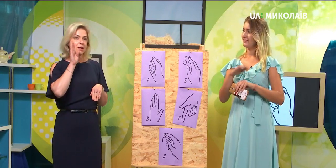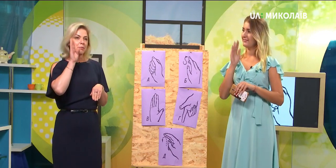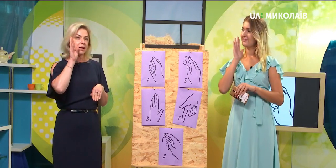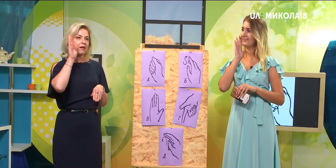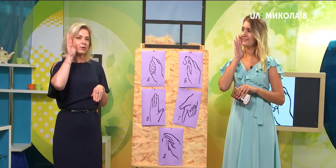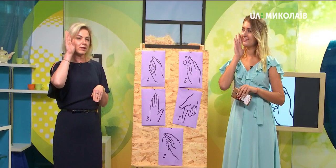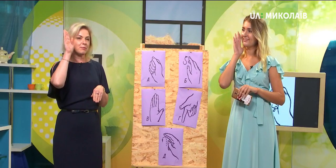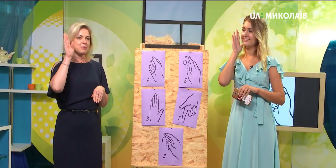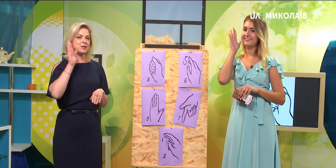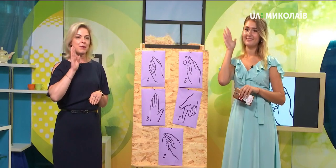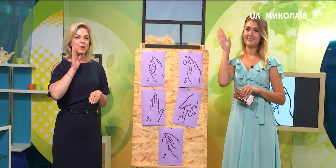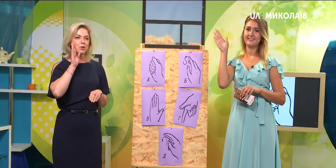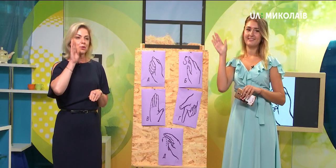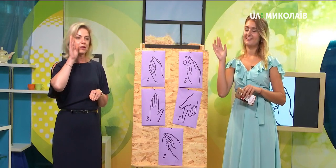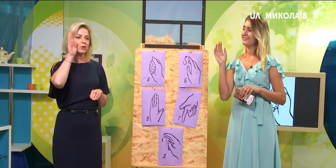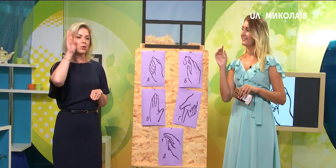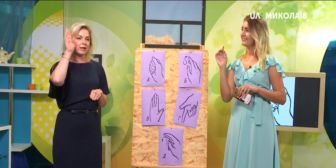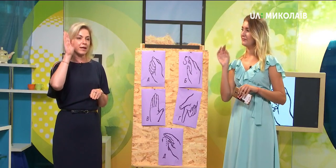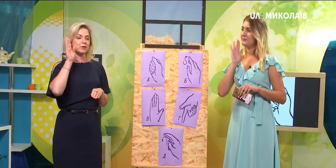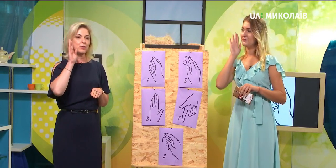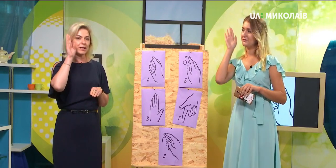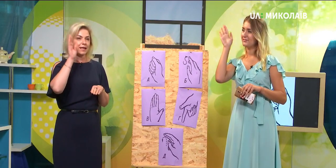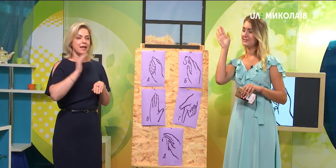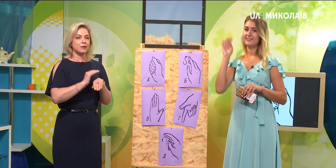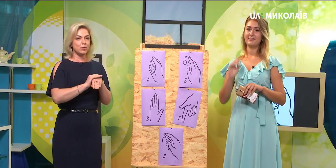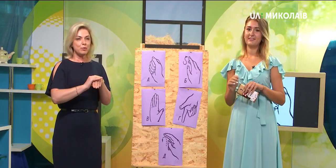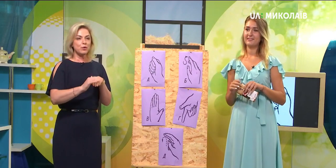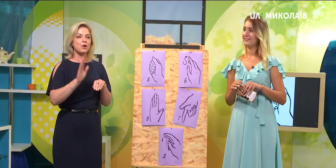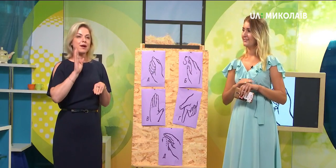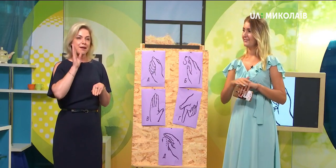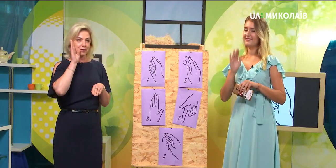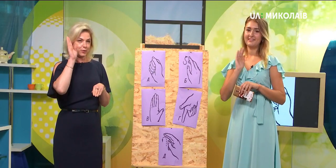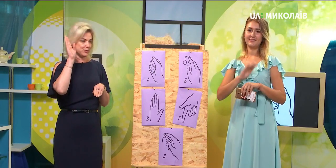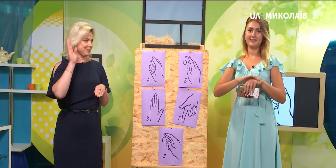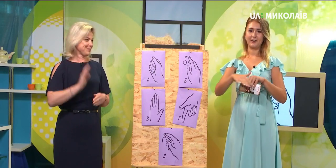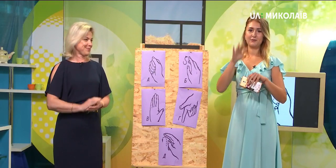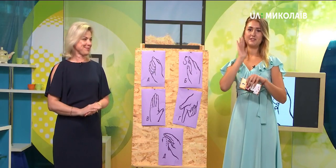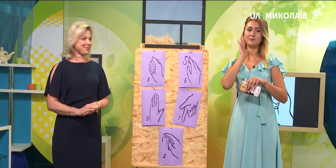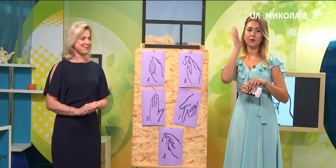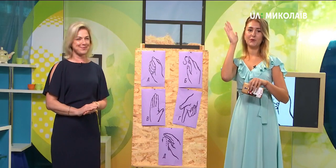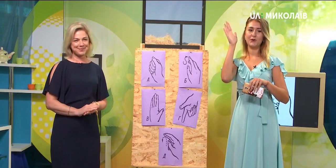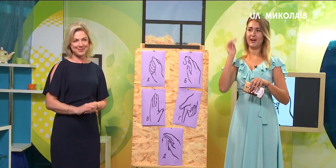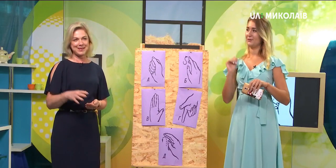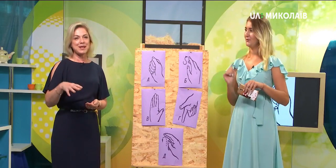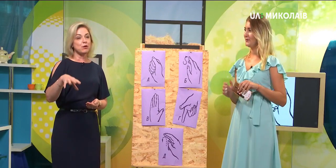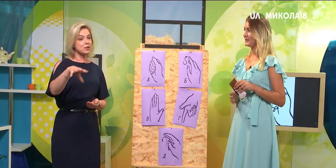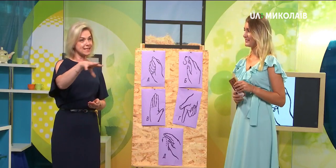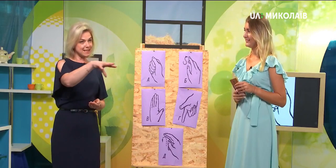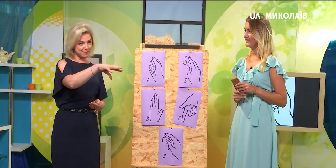плавно так ми підіймаємо руки до гори. Доброго ранку. Так, усім доброго ранку. Усім